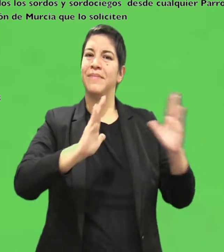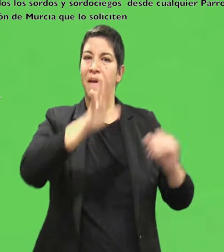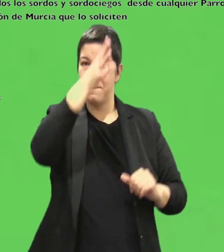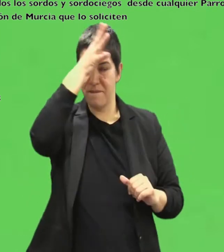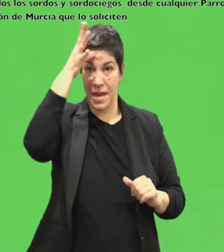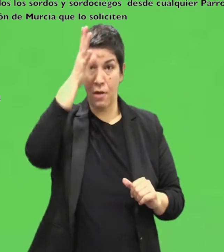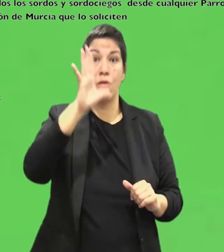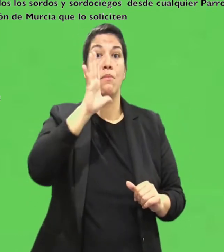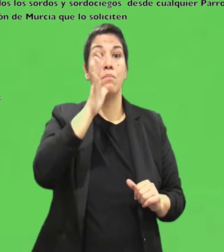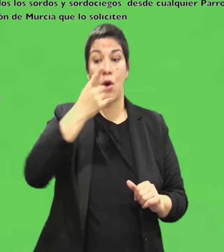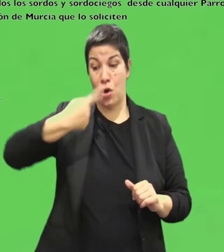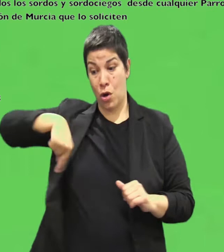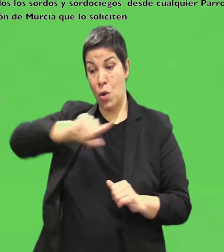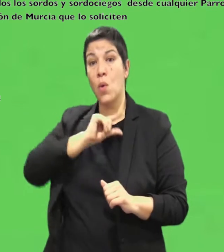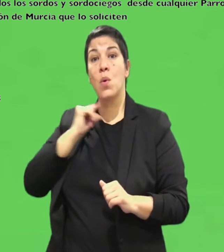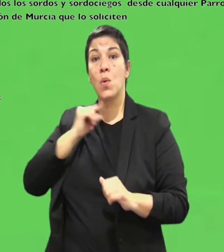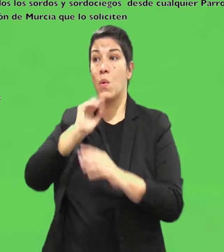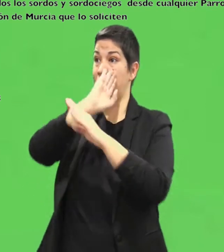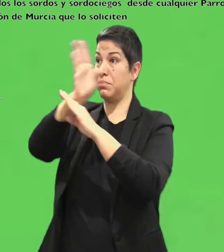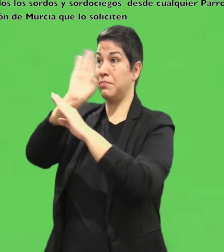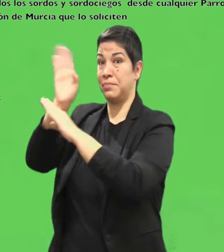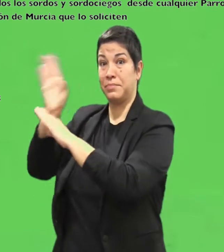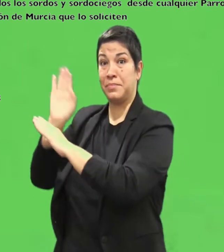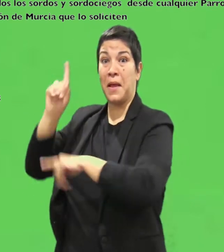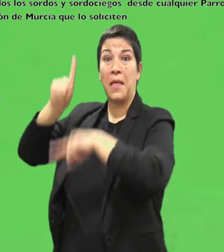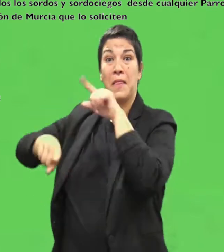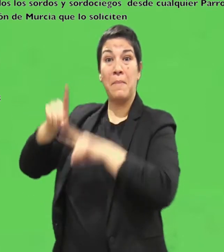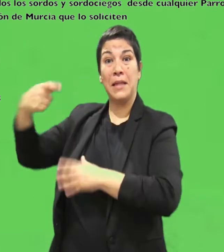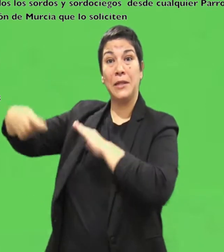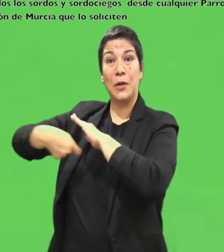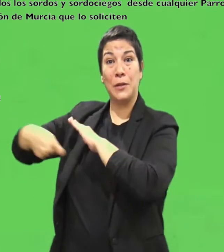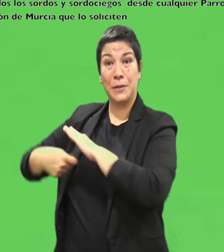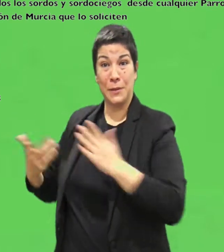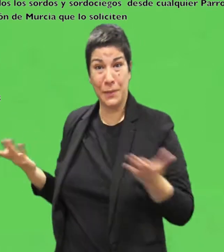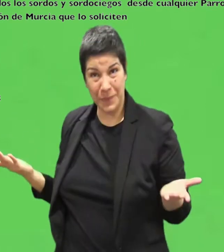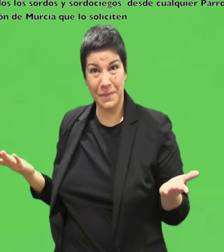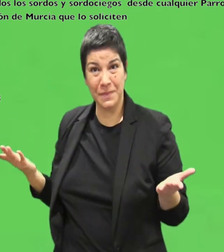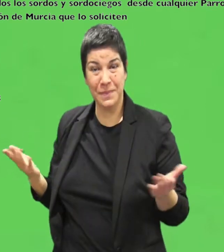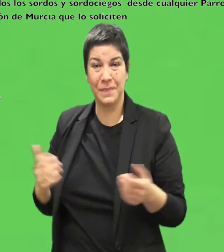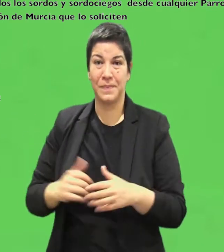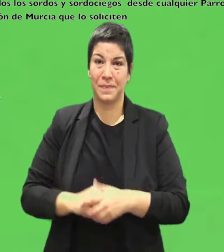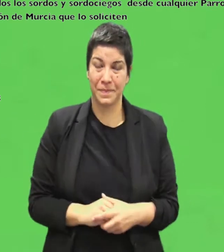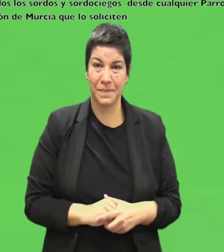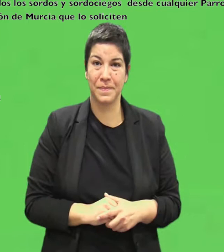estos meses de verano debido a nuestra presencia para la atención pastoral en las